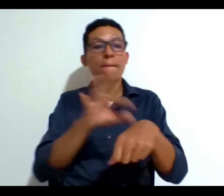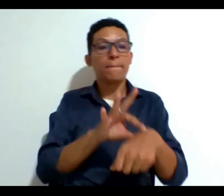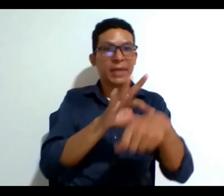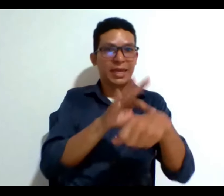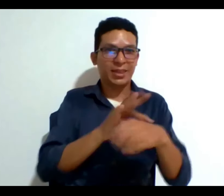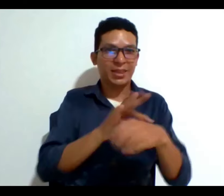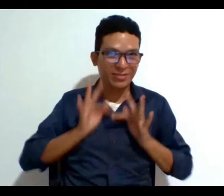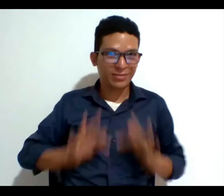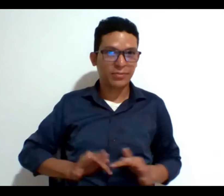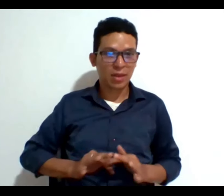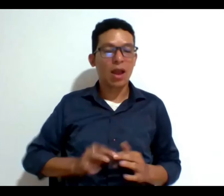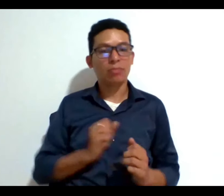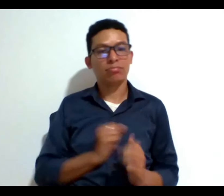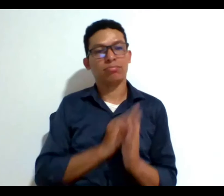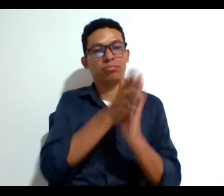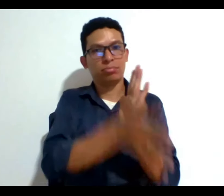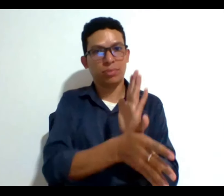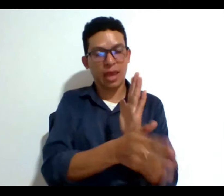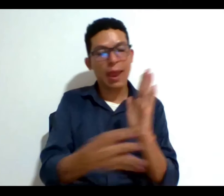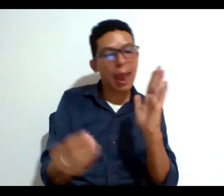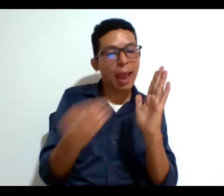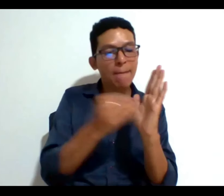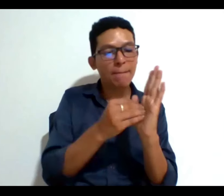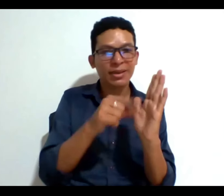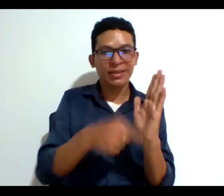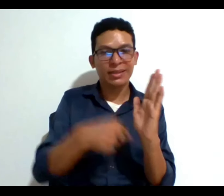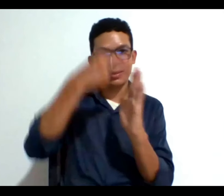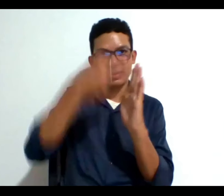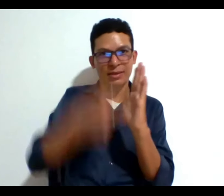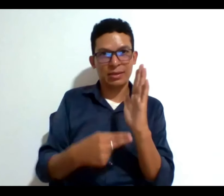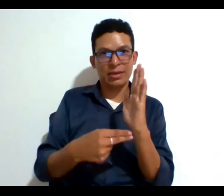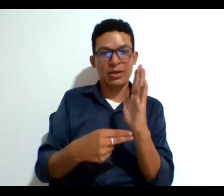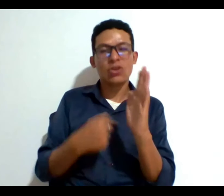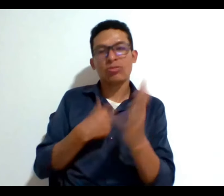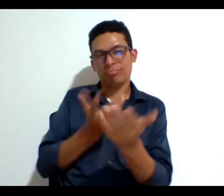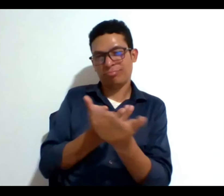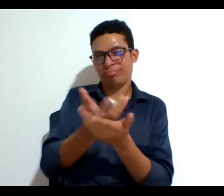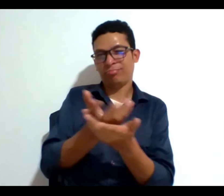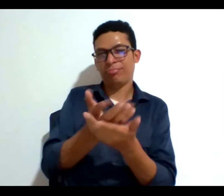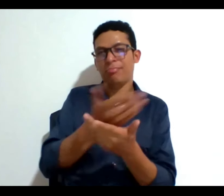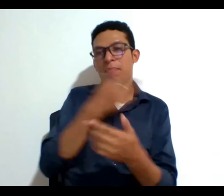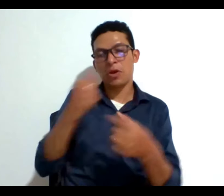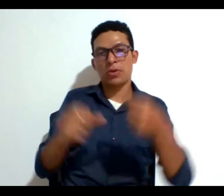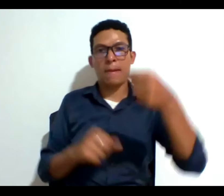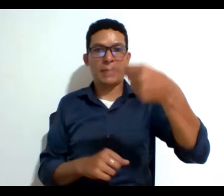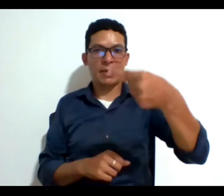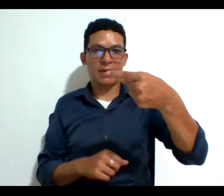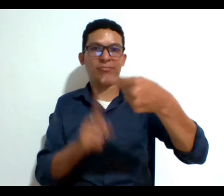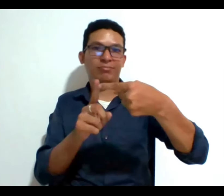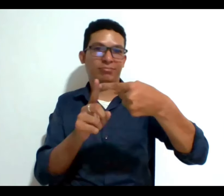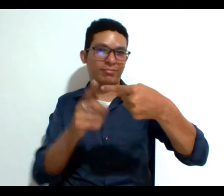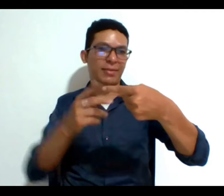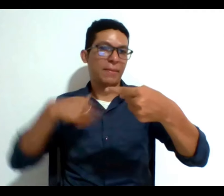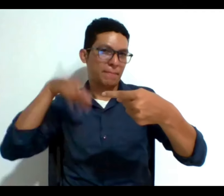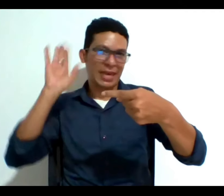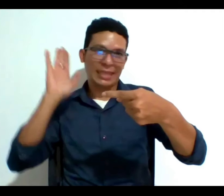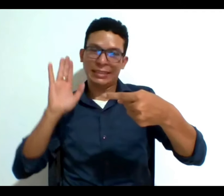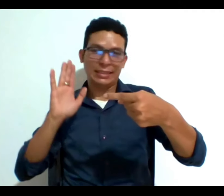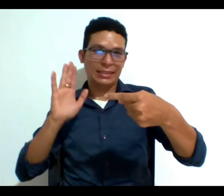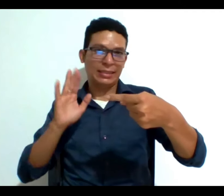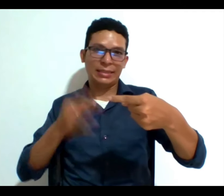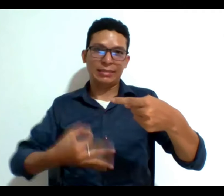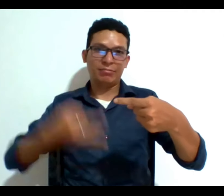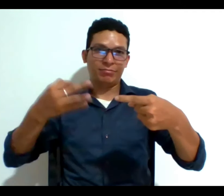quede consignado en la historia clínica yo recomendaría la primera opción porque es para mí la forma